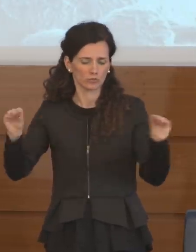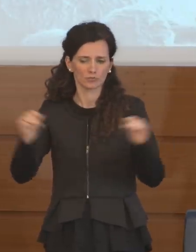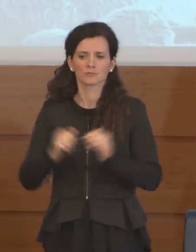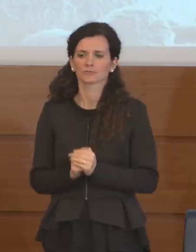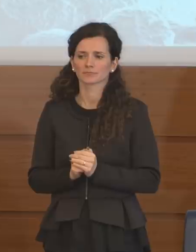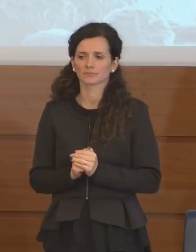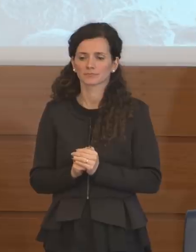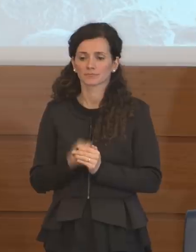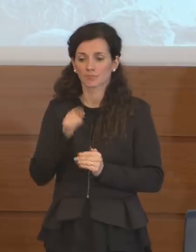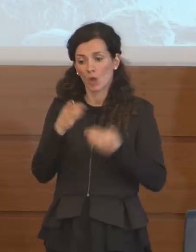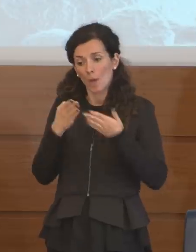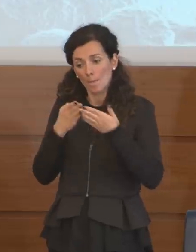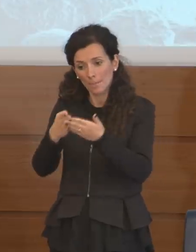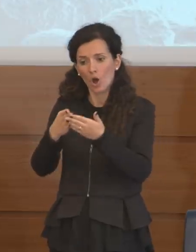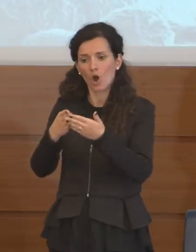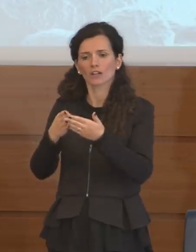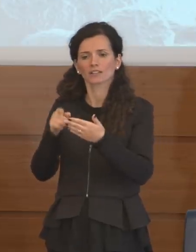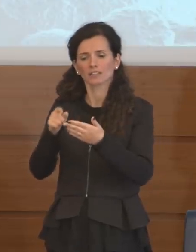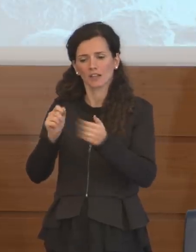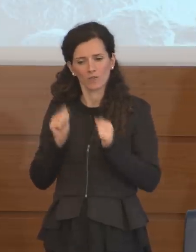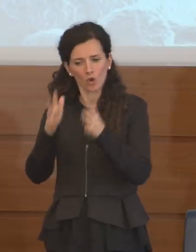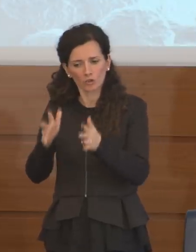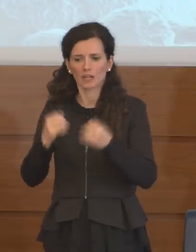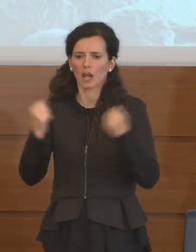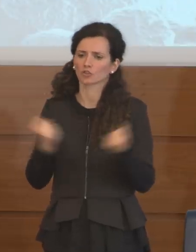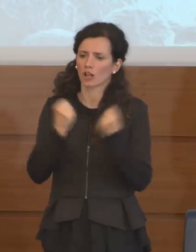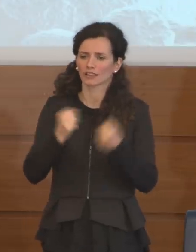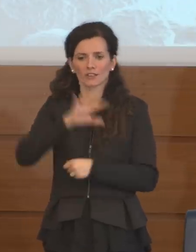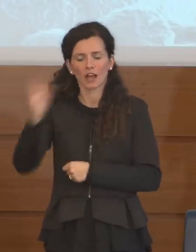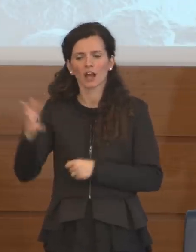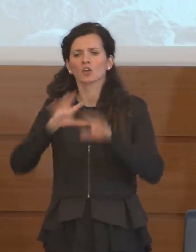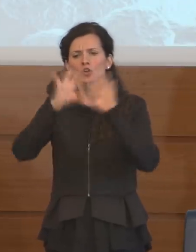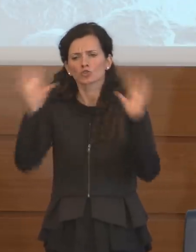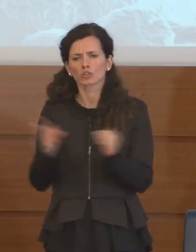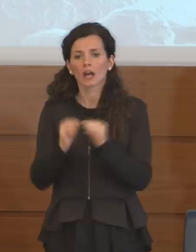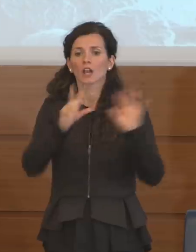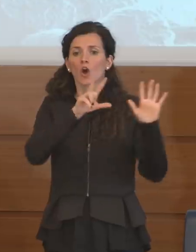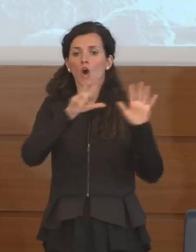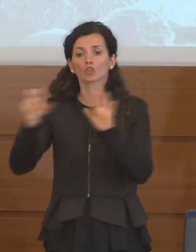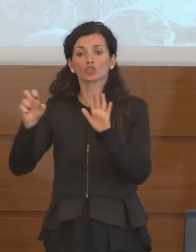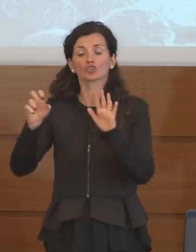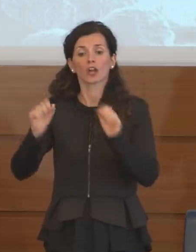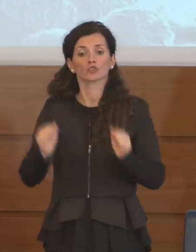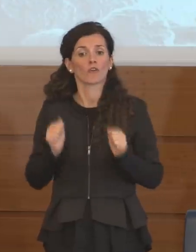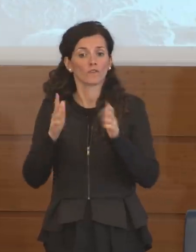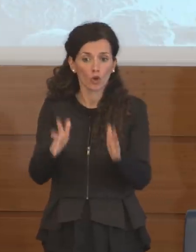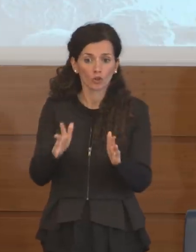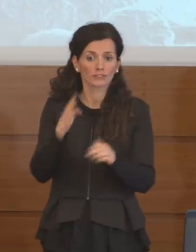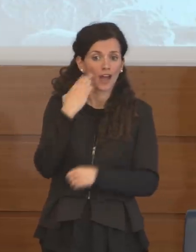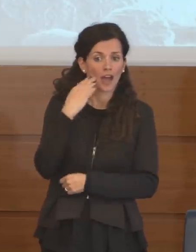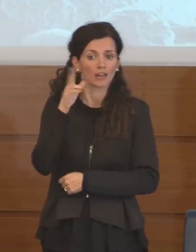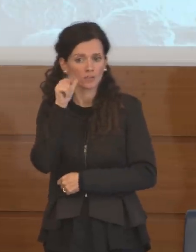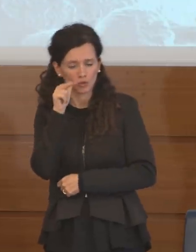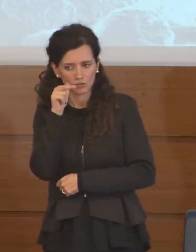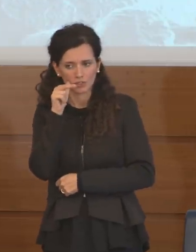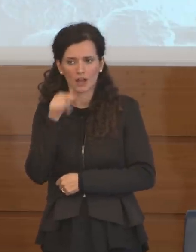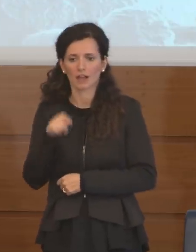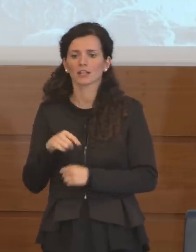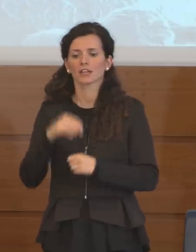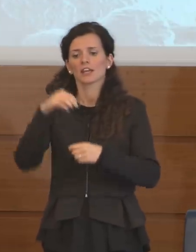utilizzato nei porti e nelle altre attività abbiamo un totale di 800 volontari e volontarie che sono